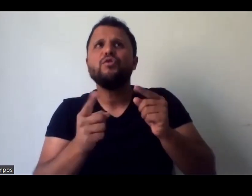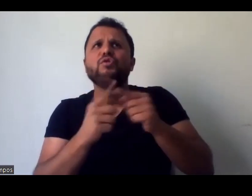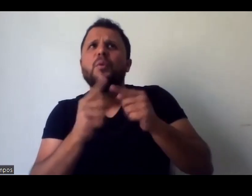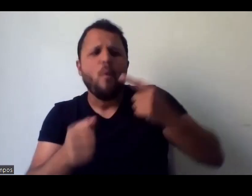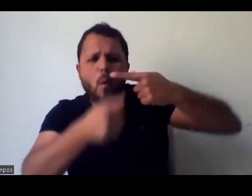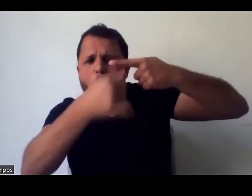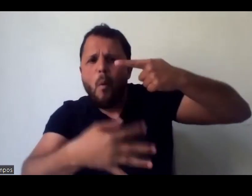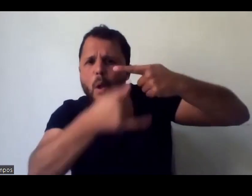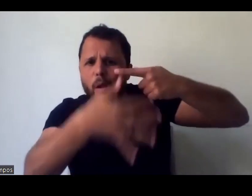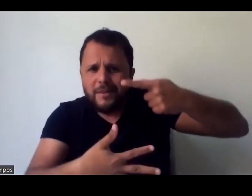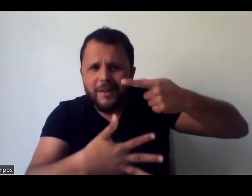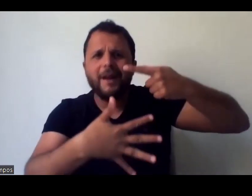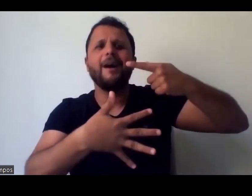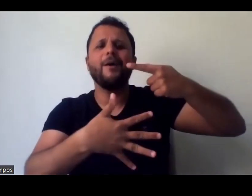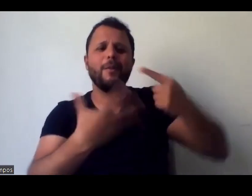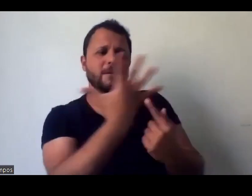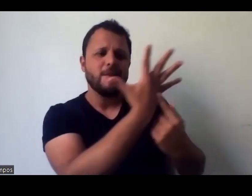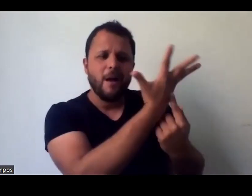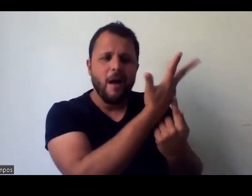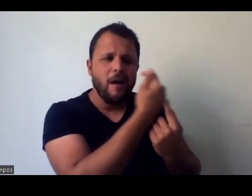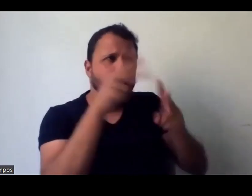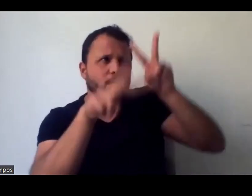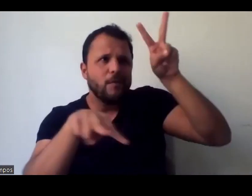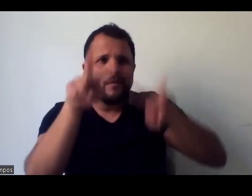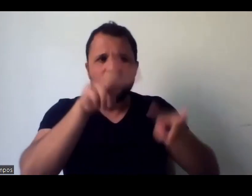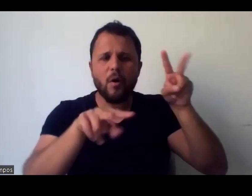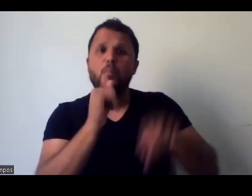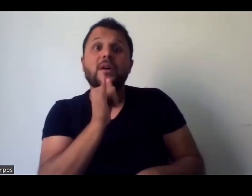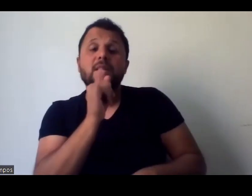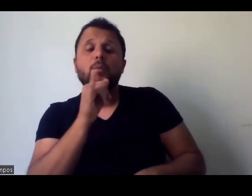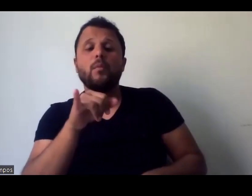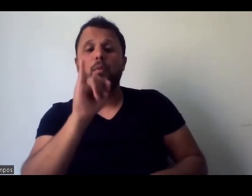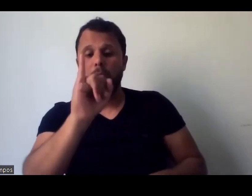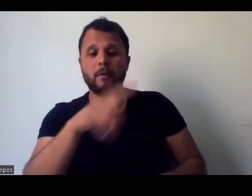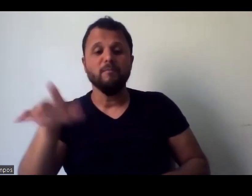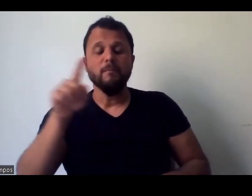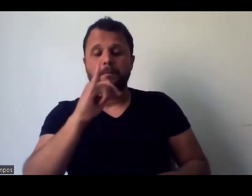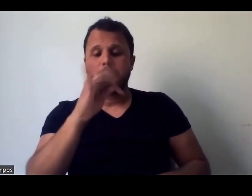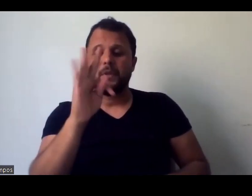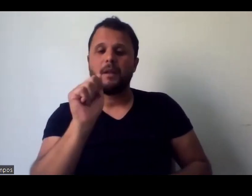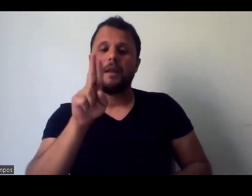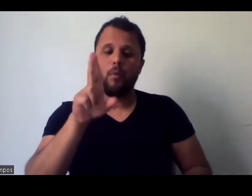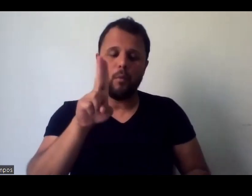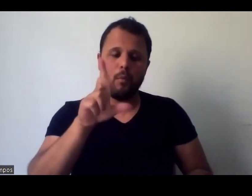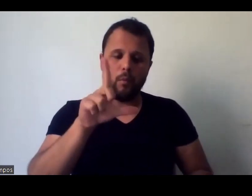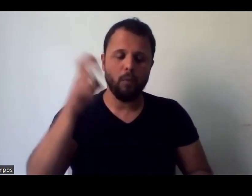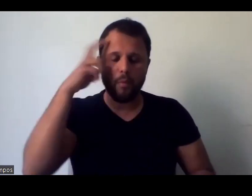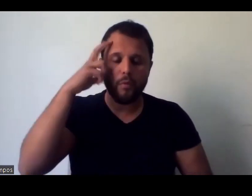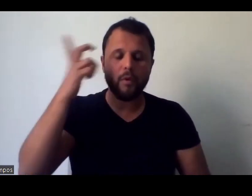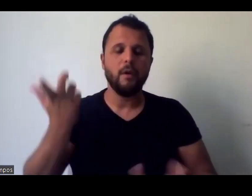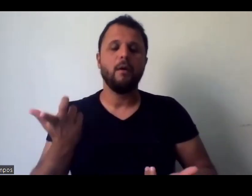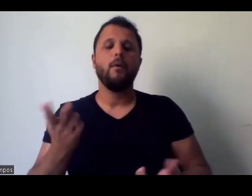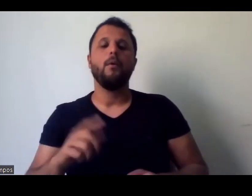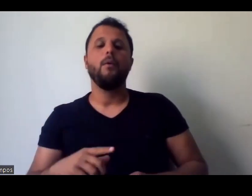visuais, assim, não só artes visuais, né, porque, por exemplo, Itaú Cultural, né, os audiodescrições que já produziam pra lá, é, Ocupação